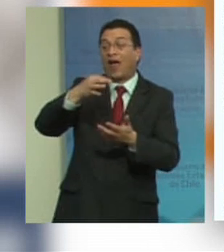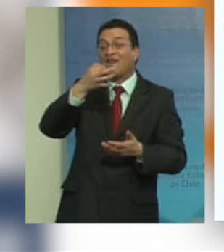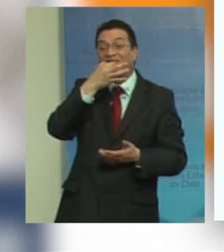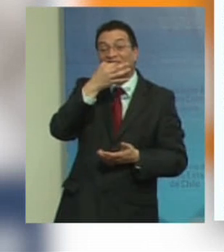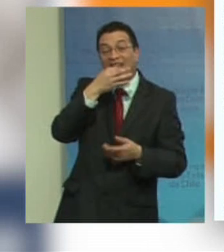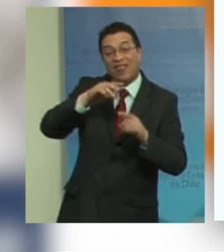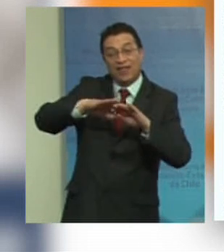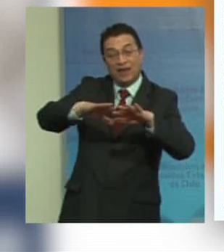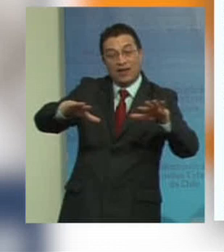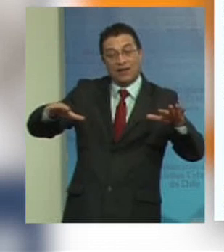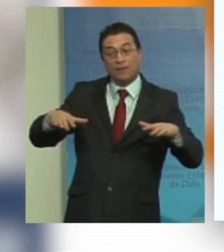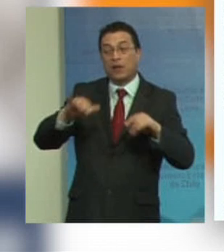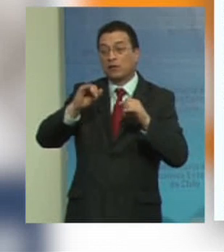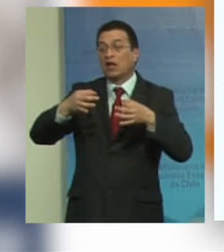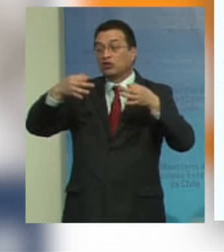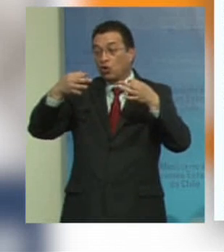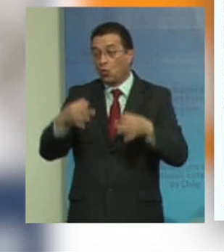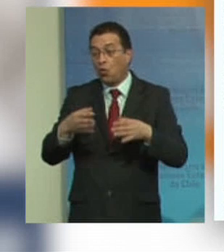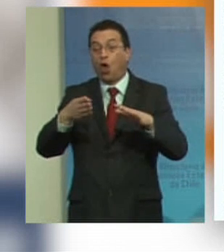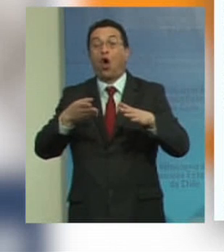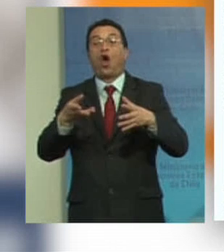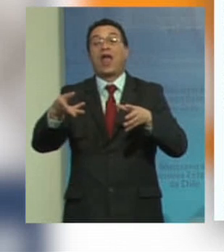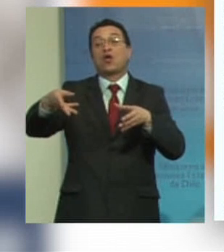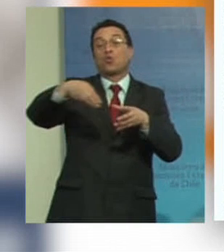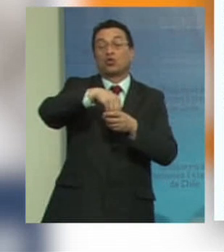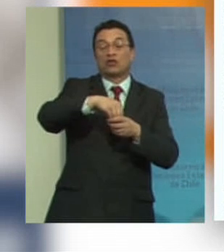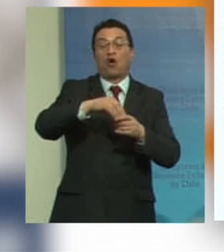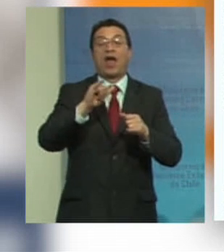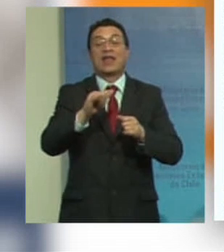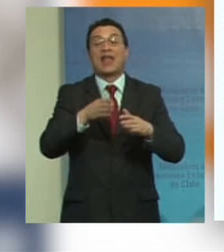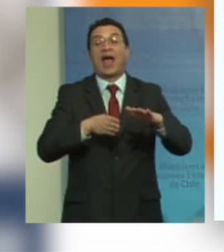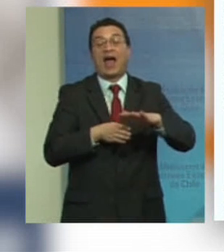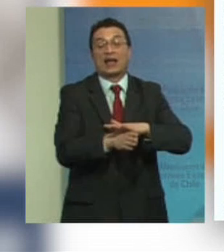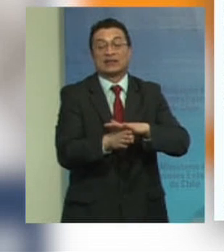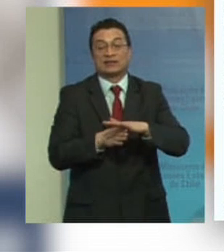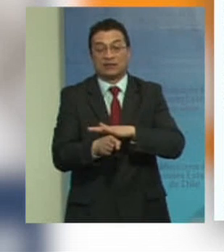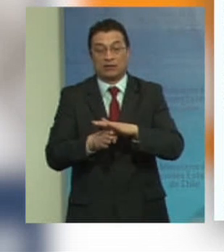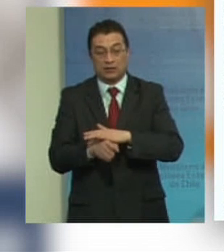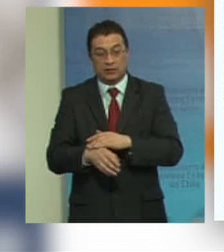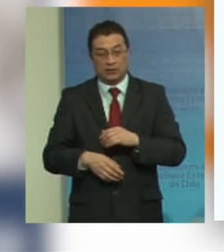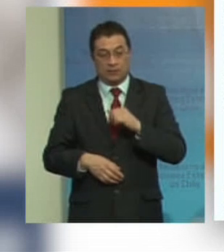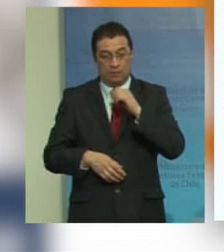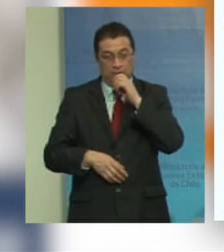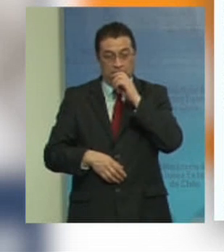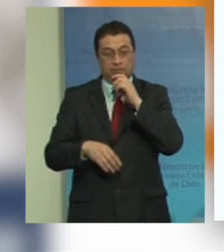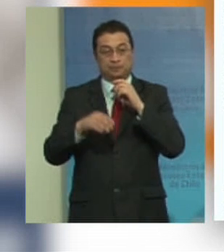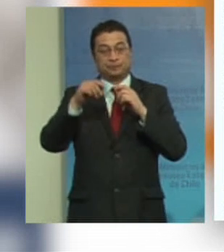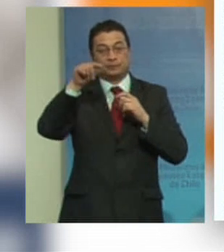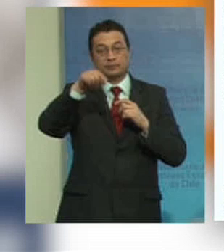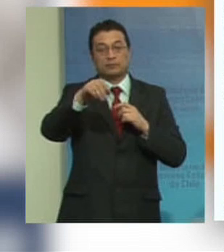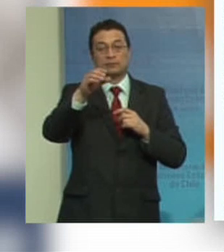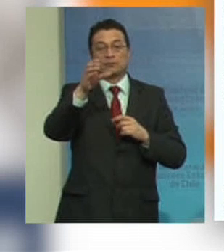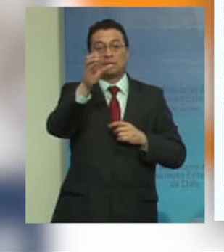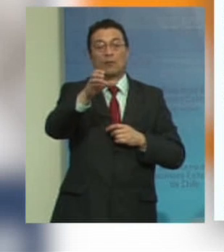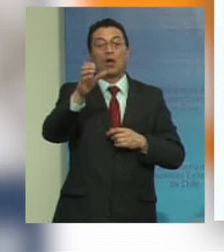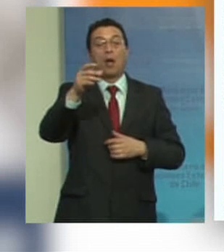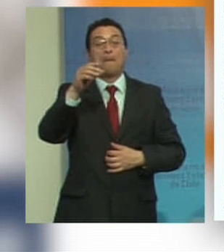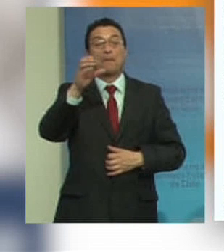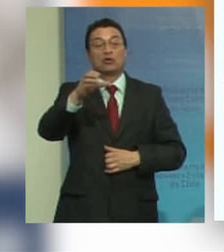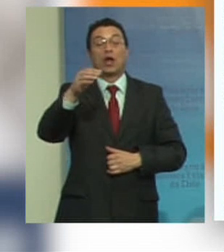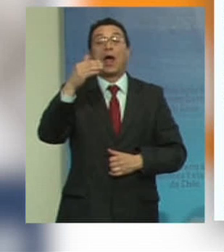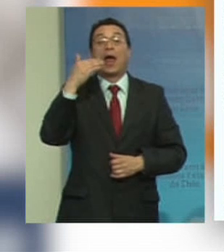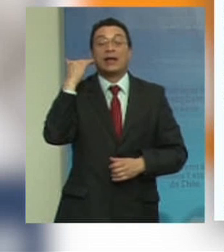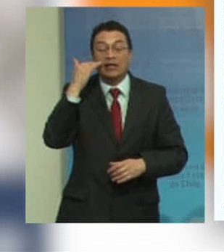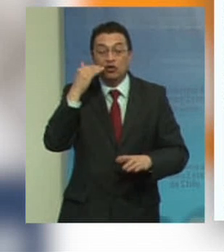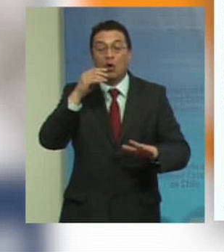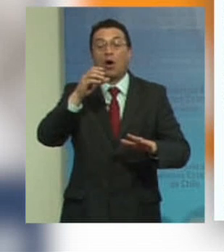públicos seguros inclusivos y accesibles en particular para las mujeres los niños las personas de edad y